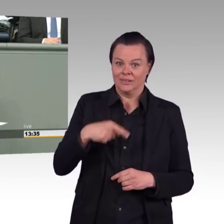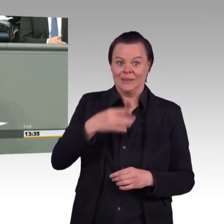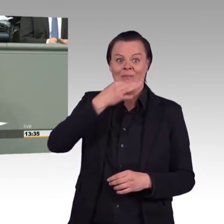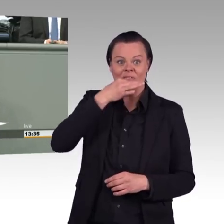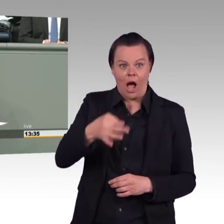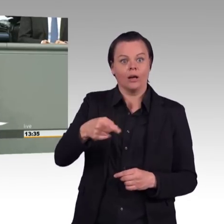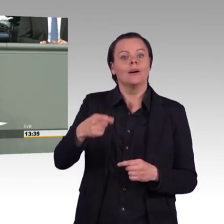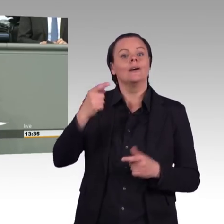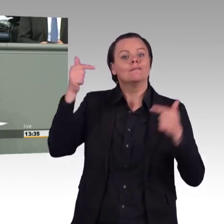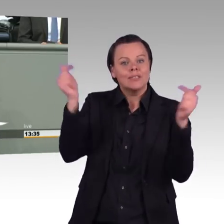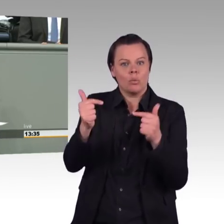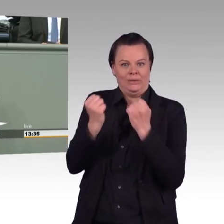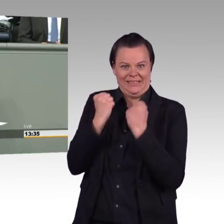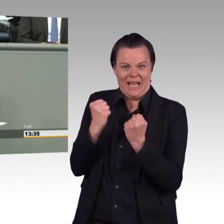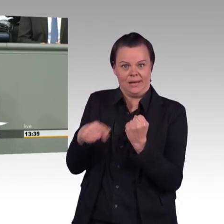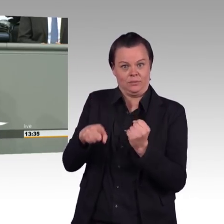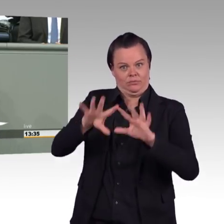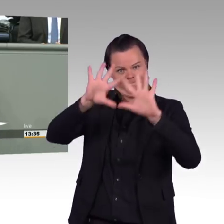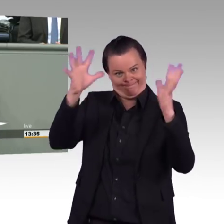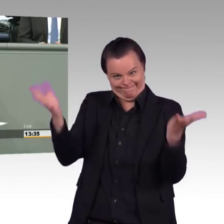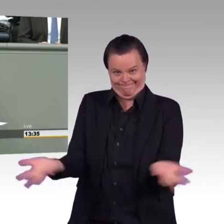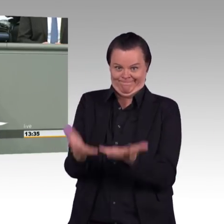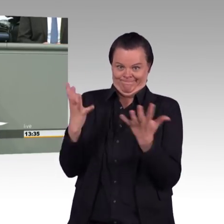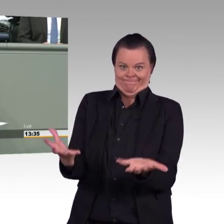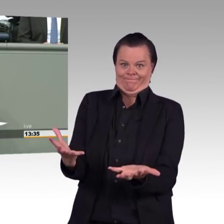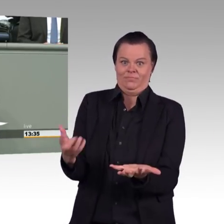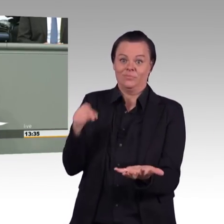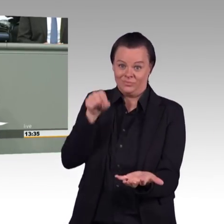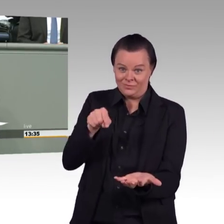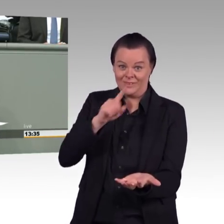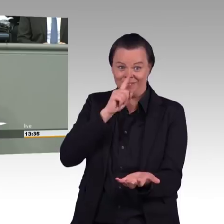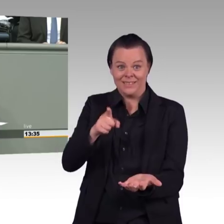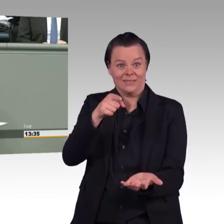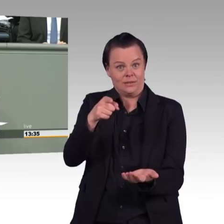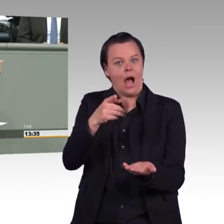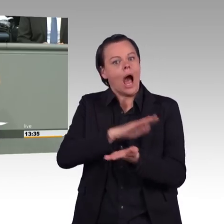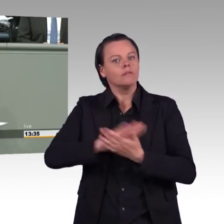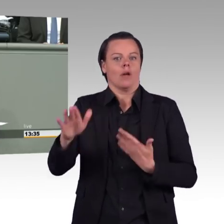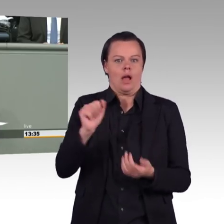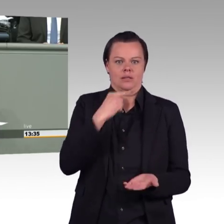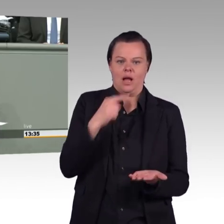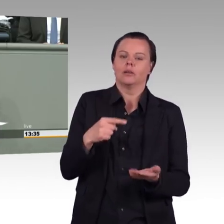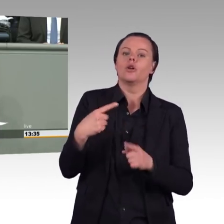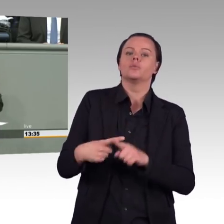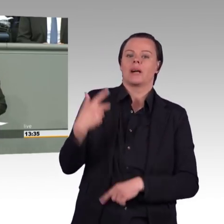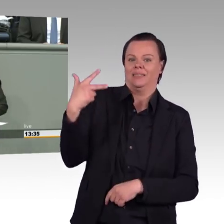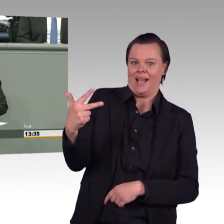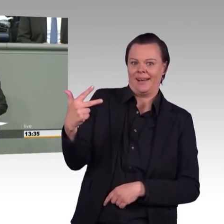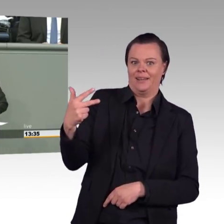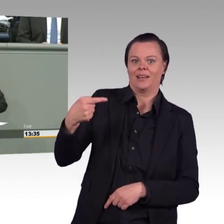entscheidende Frage. Also, ich, die Zeit ist da etwas knapp. Ich habe da nur vier Minuten. Ich will ganz kurz noch etwas zu